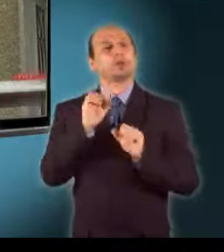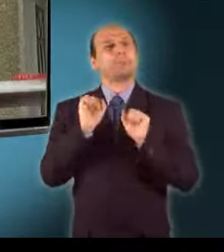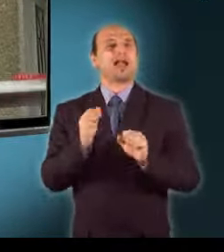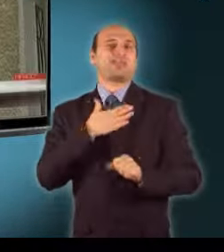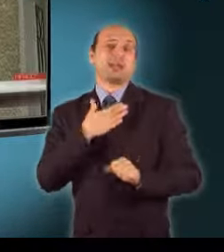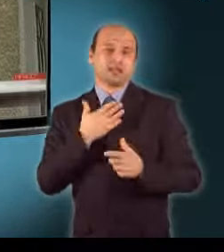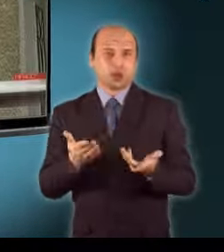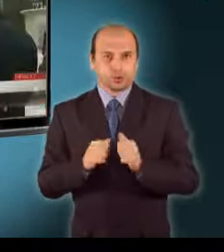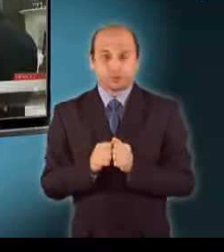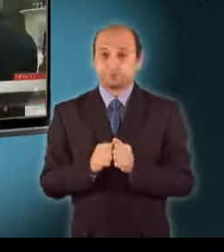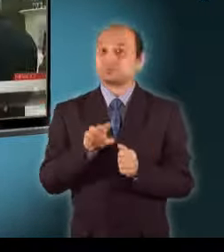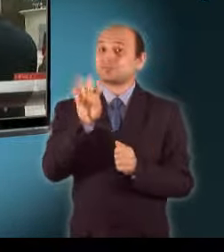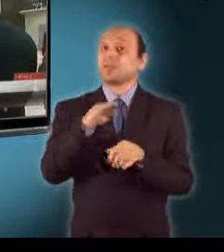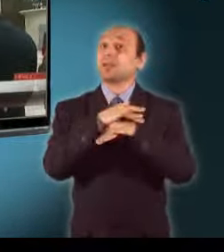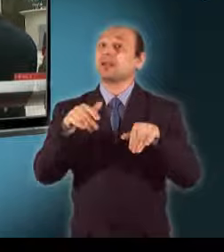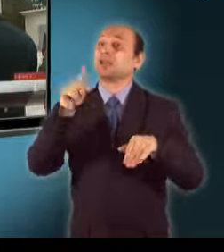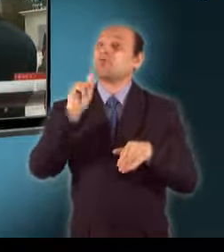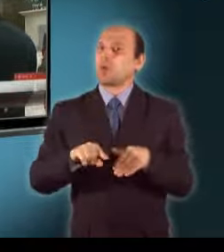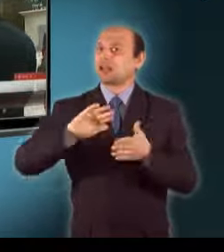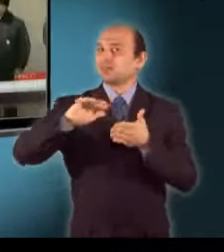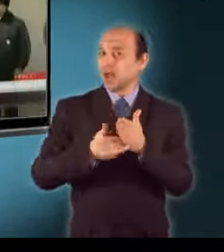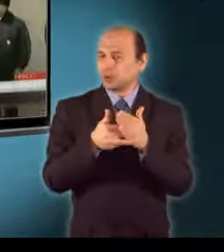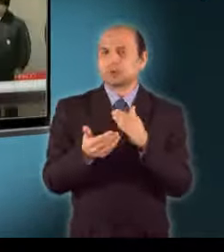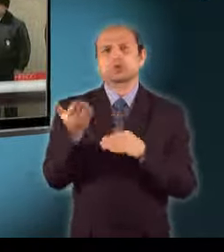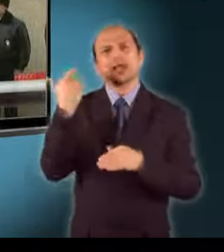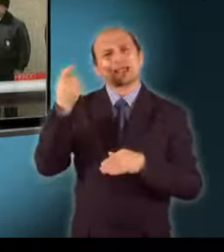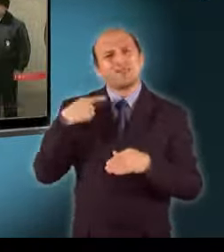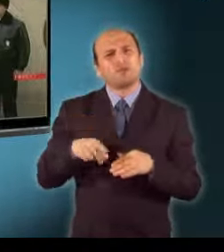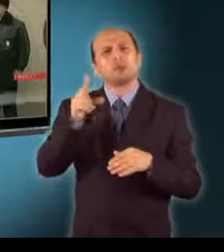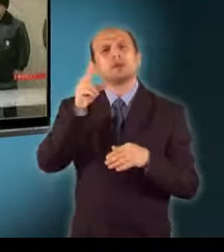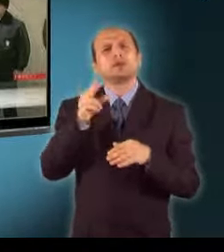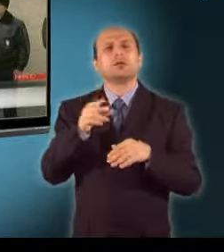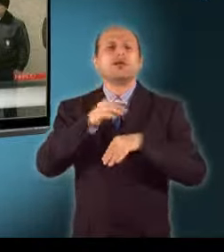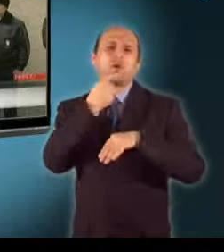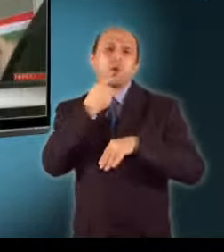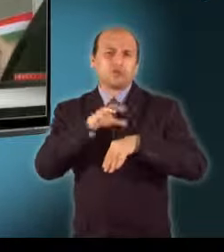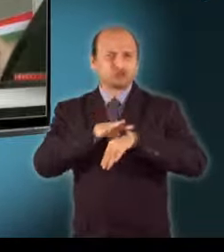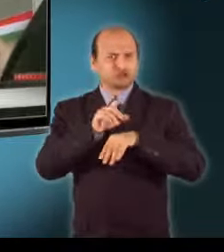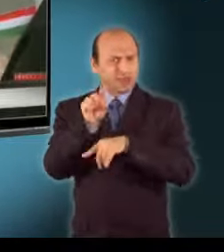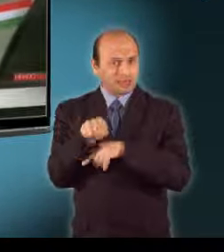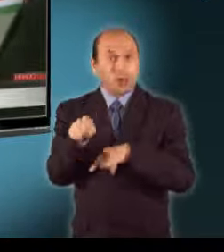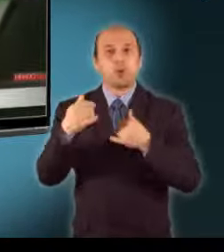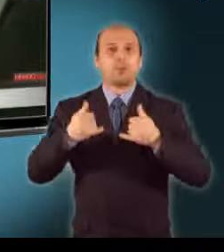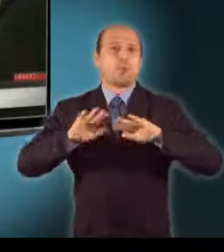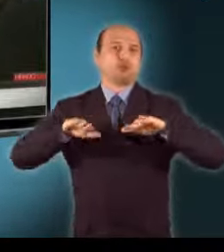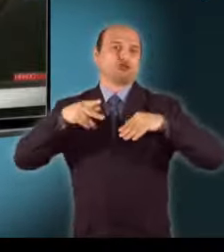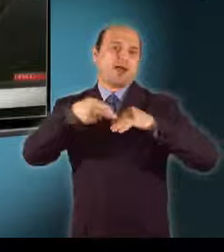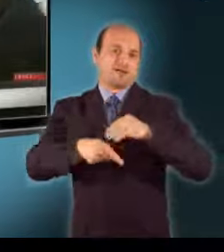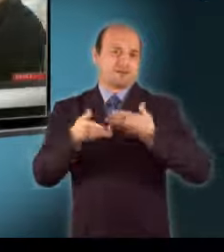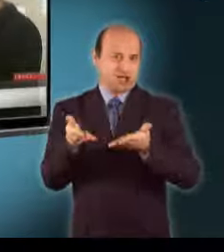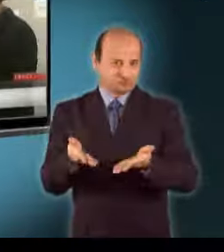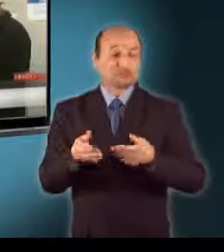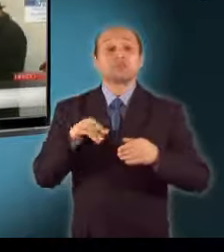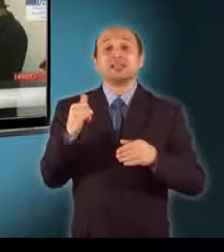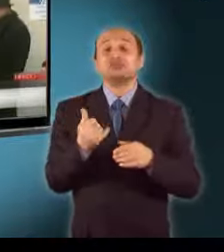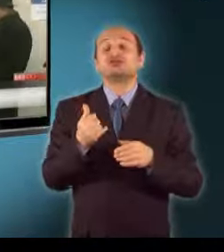A város 4 millió forintból felújította az egykori rendelőt, amit már az egyenruhások használhatnak. Az avató részt vett az országos